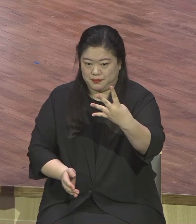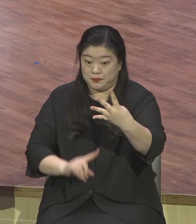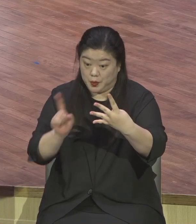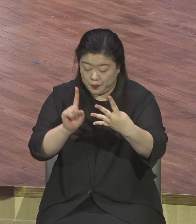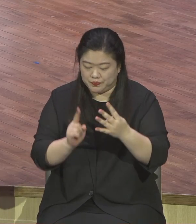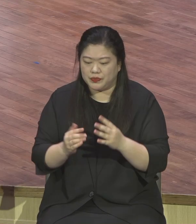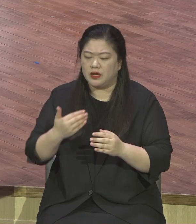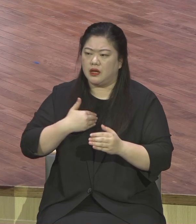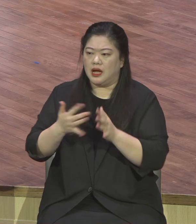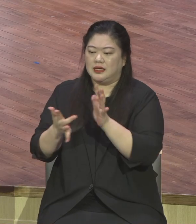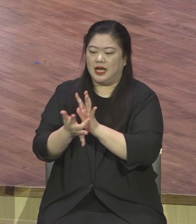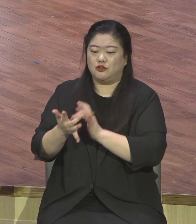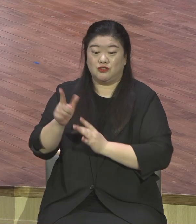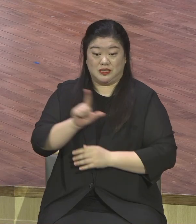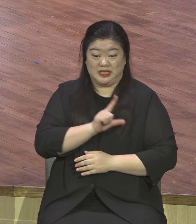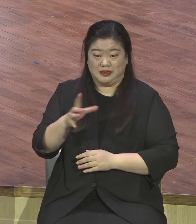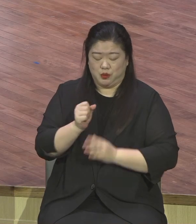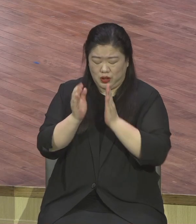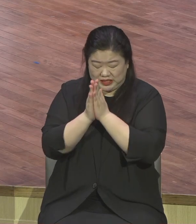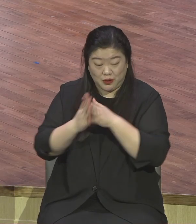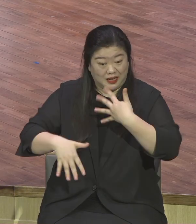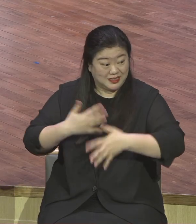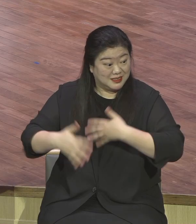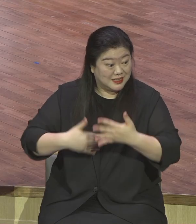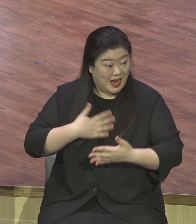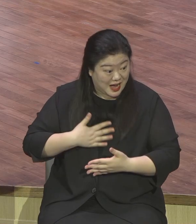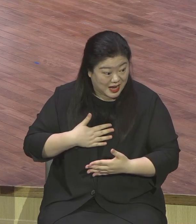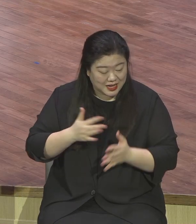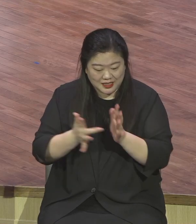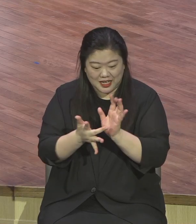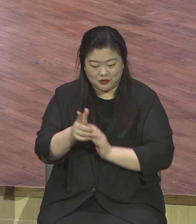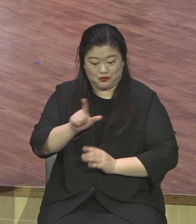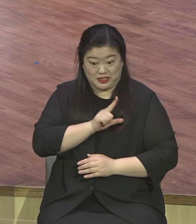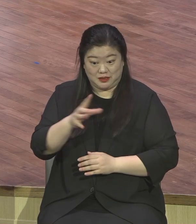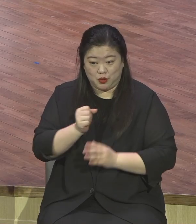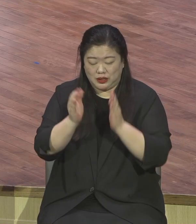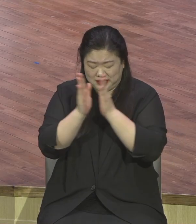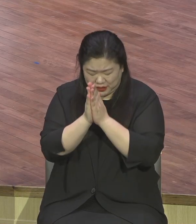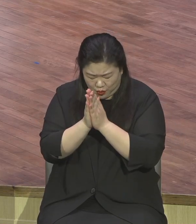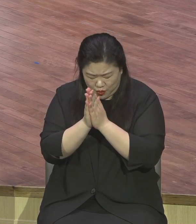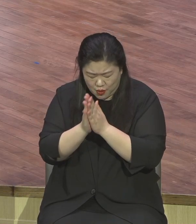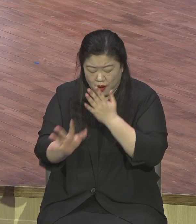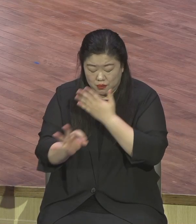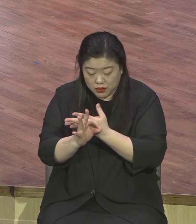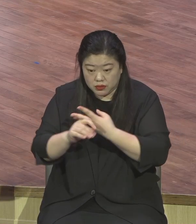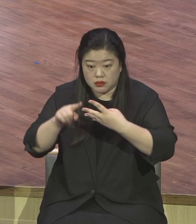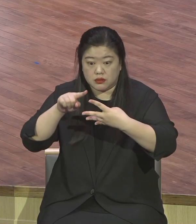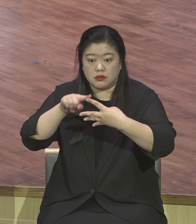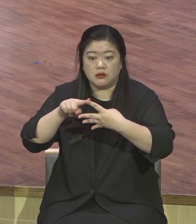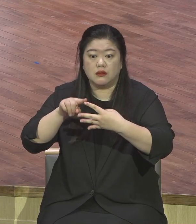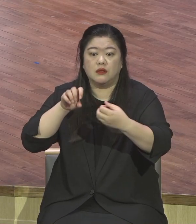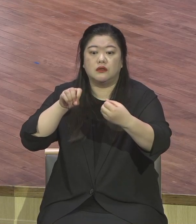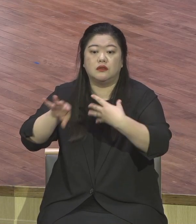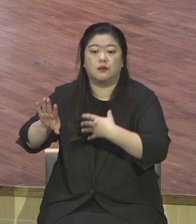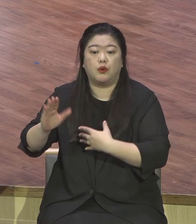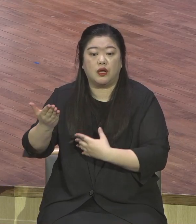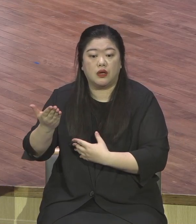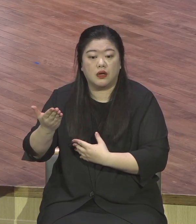여러분과 여러분 가문에 가지 붙잡기던 모든 지금까지 불신을 했던 이 불신 가정에 허감